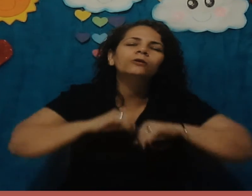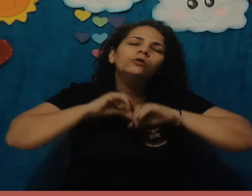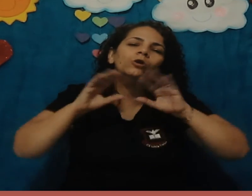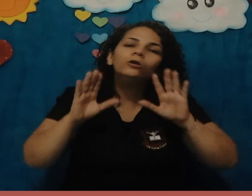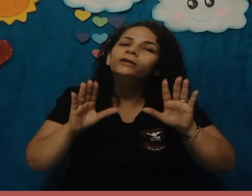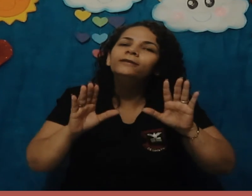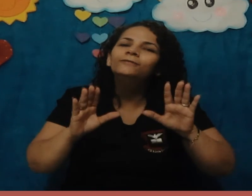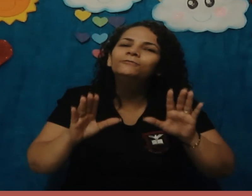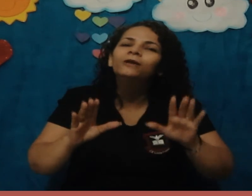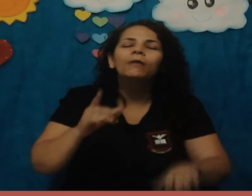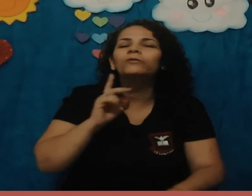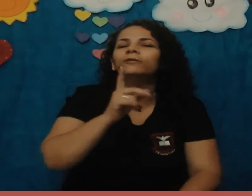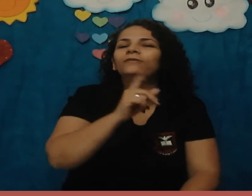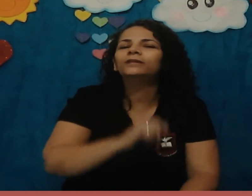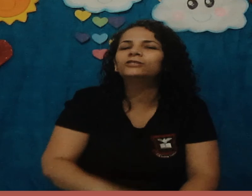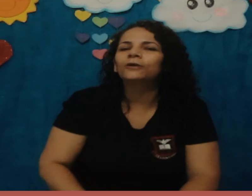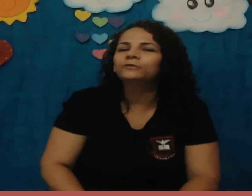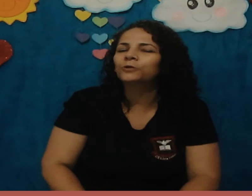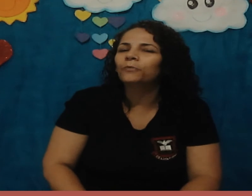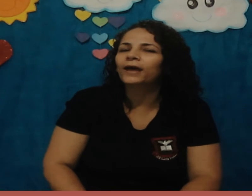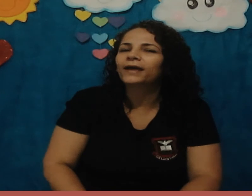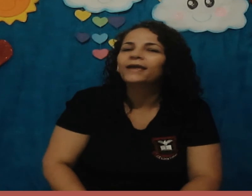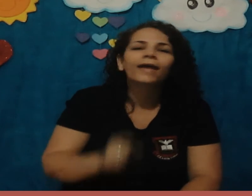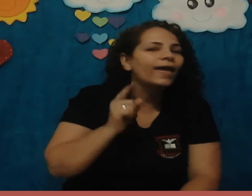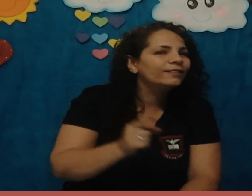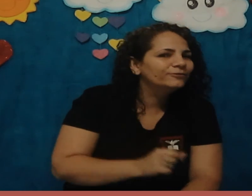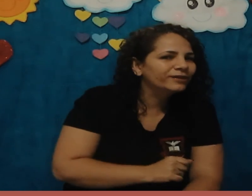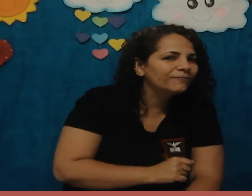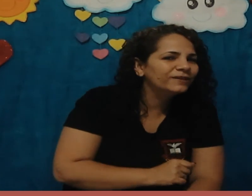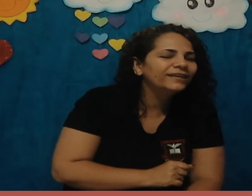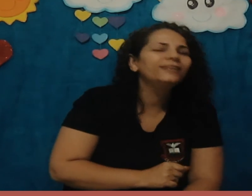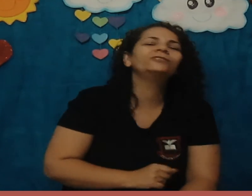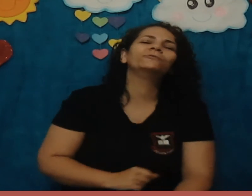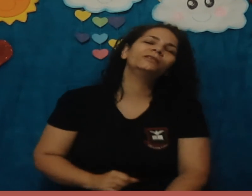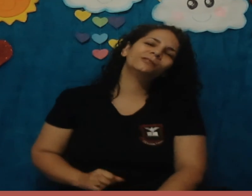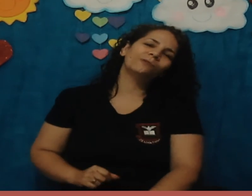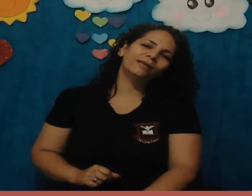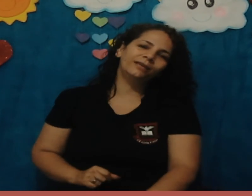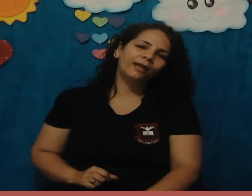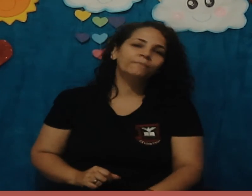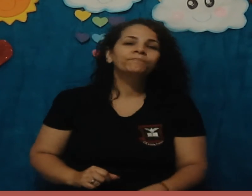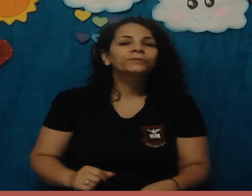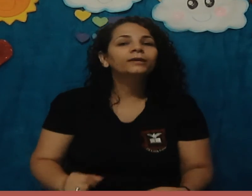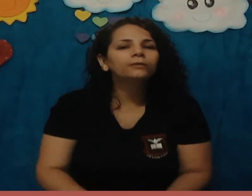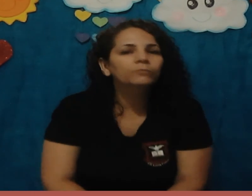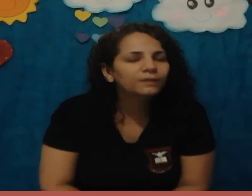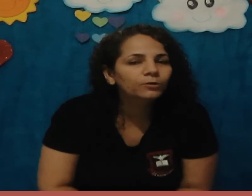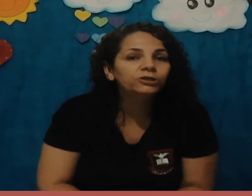colorido, porque o dever da tia Rose como é? É no capricho, isso aí, hein? Então, meus amores,